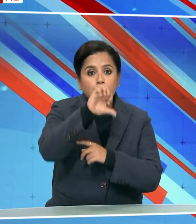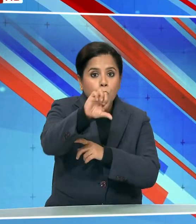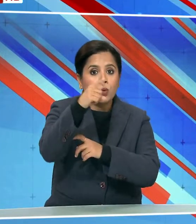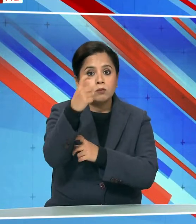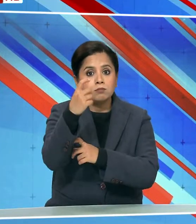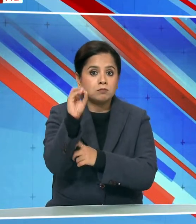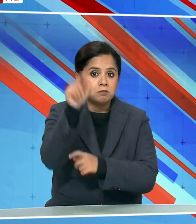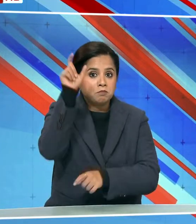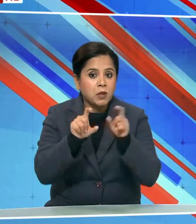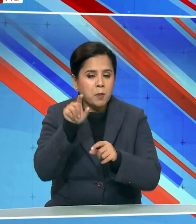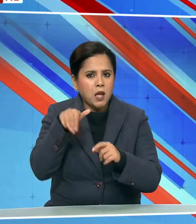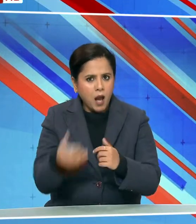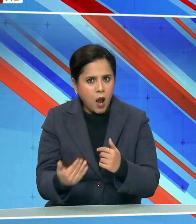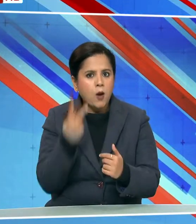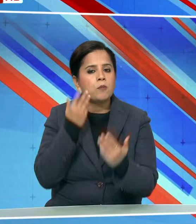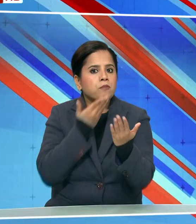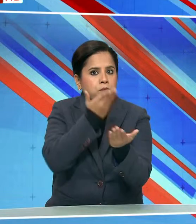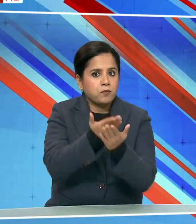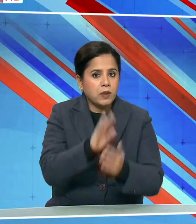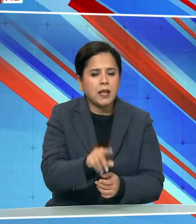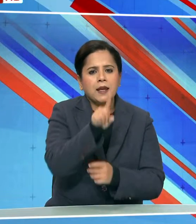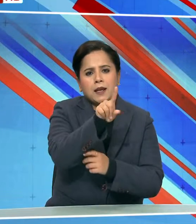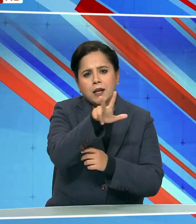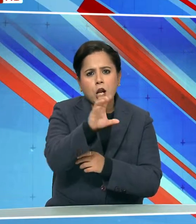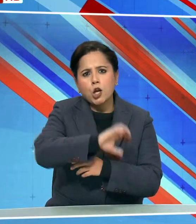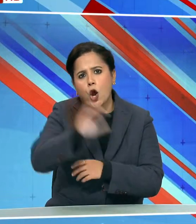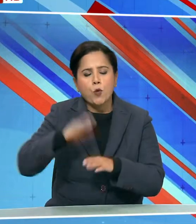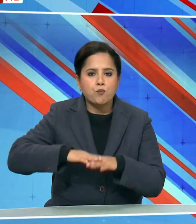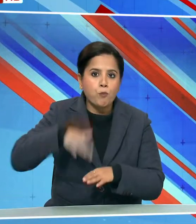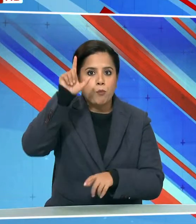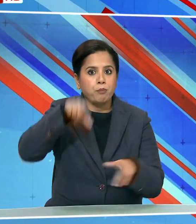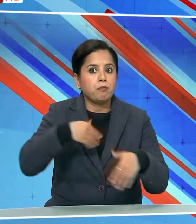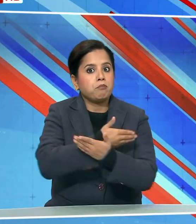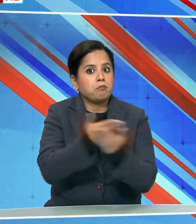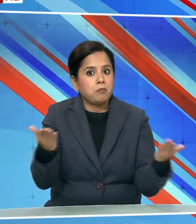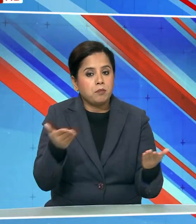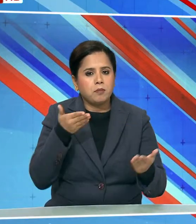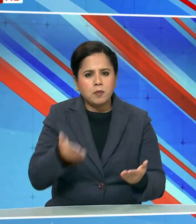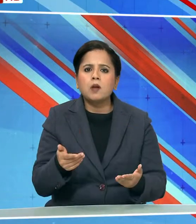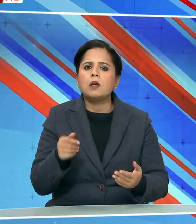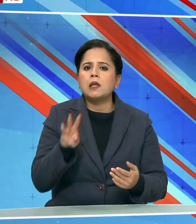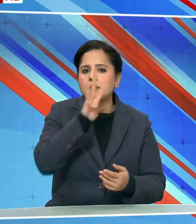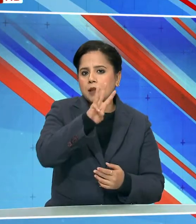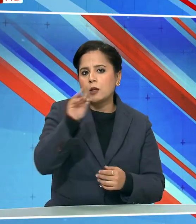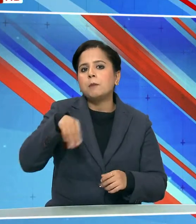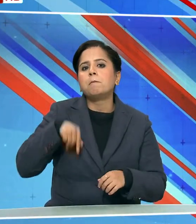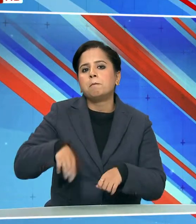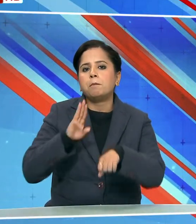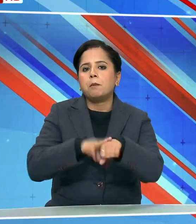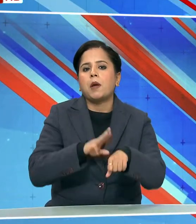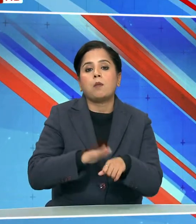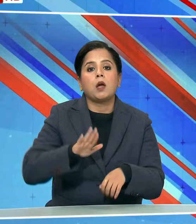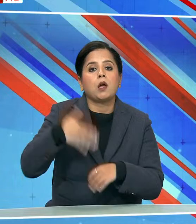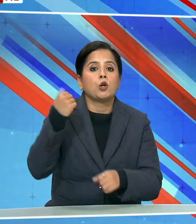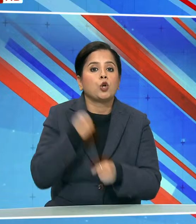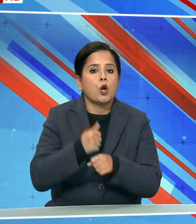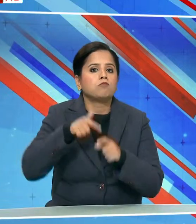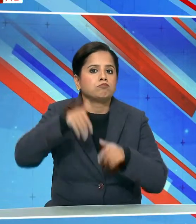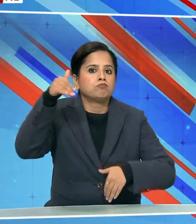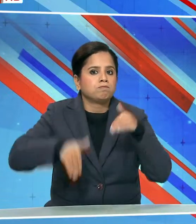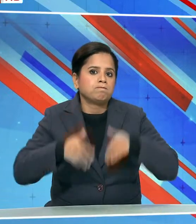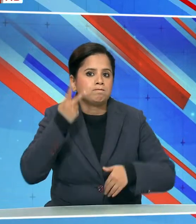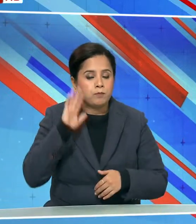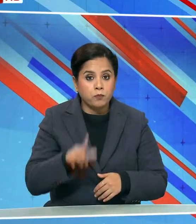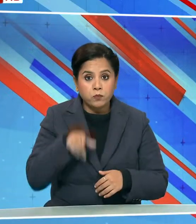उमीदवार मैदान में उतरें 18 करोड की आबादी वाले इस देश में 300 संसेदों और अगली सरकार के लिए चुनाव हो रहा है